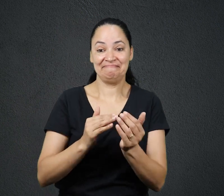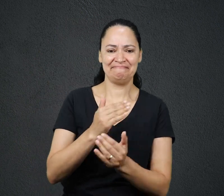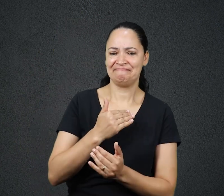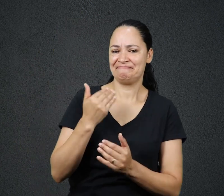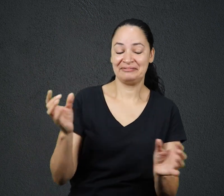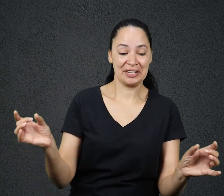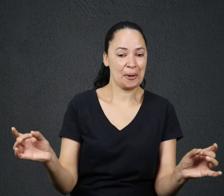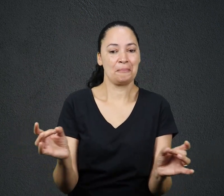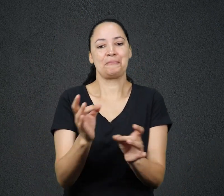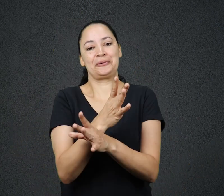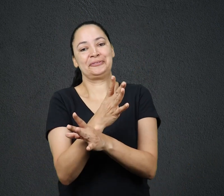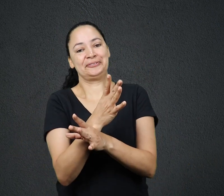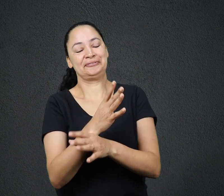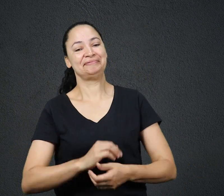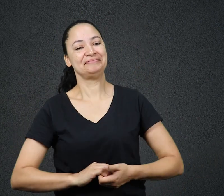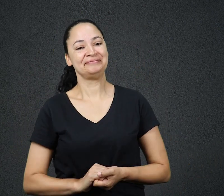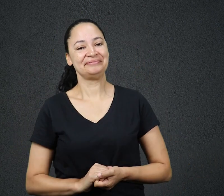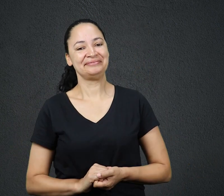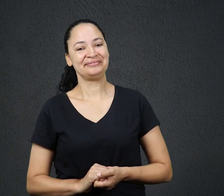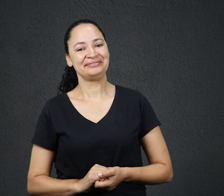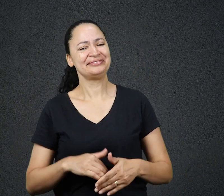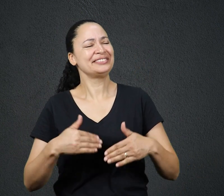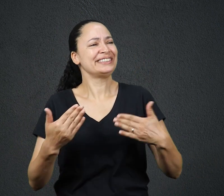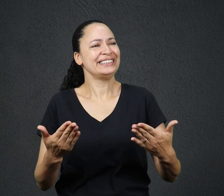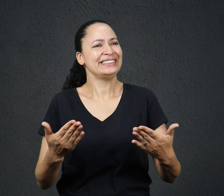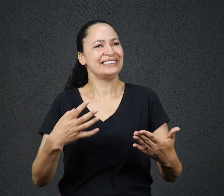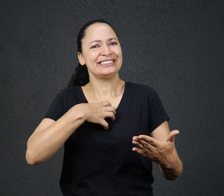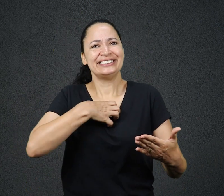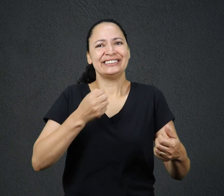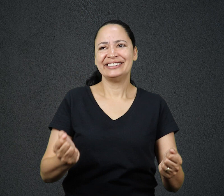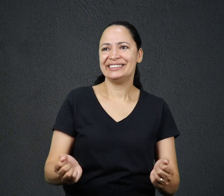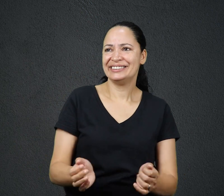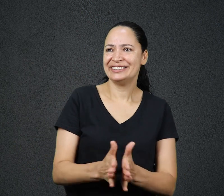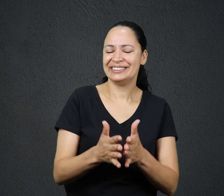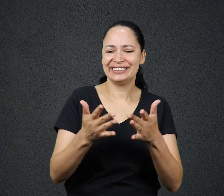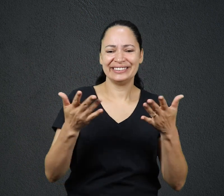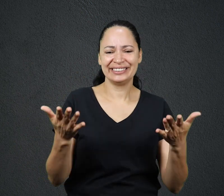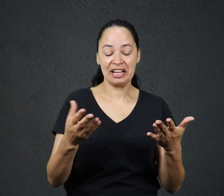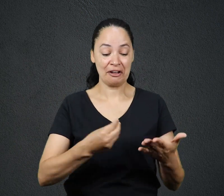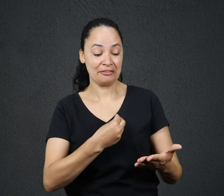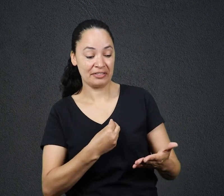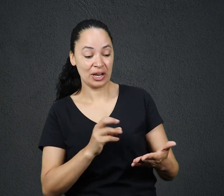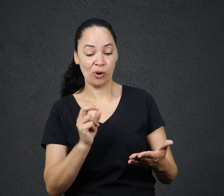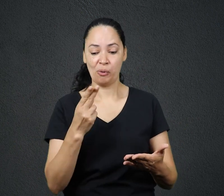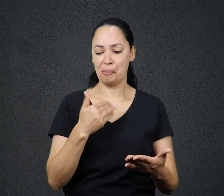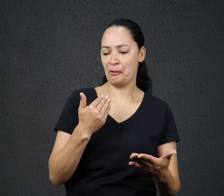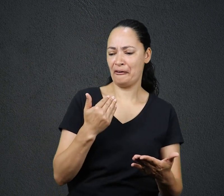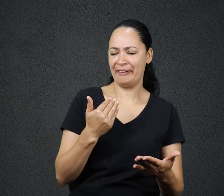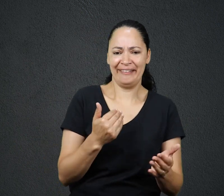para ir quando o fim desta vida chegasse Que coisa maravilhosa! Viver ou morrer, tudo era lucro?